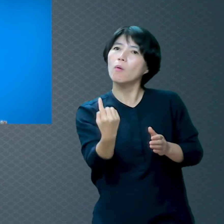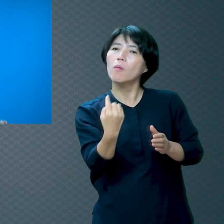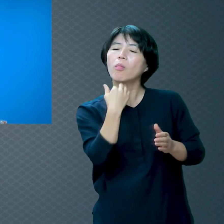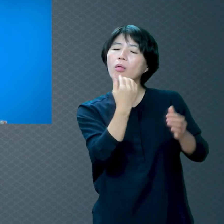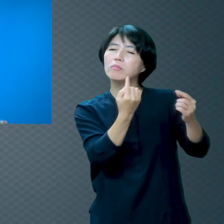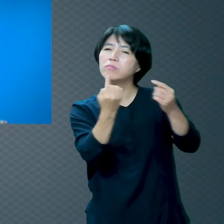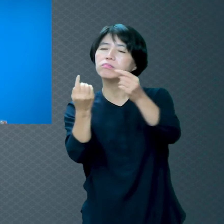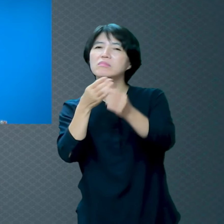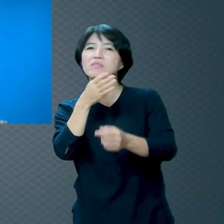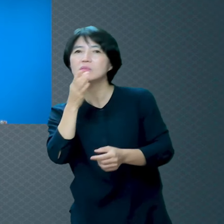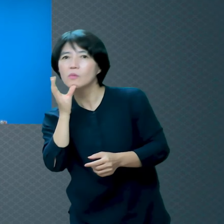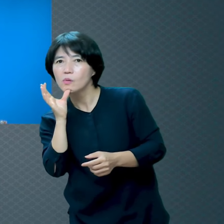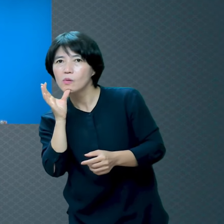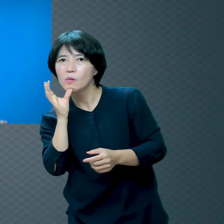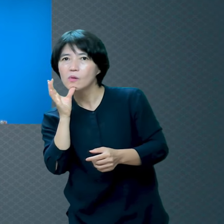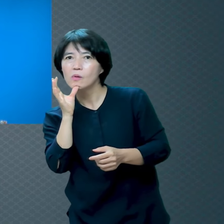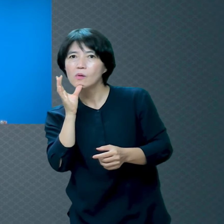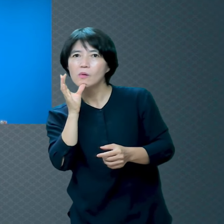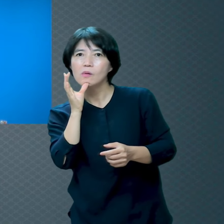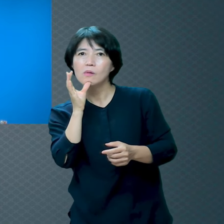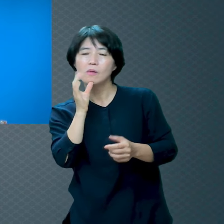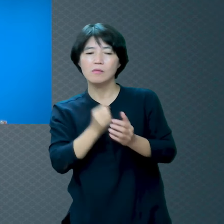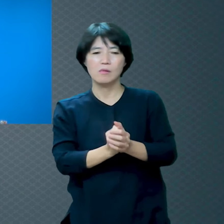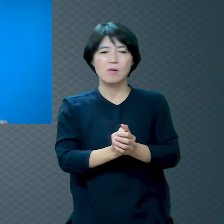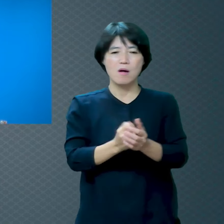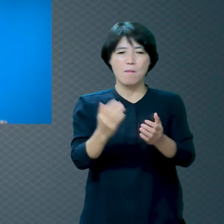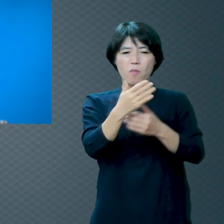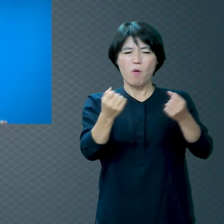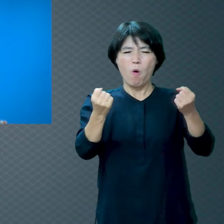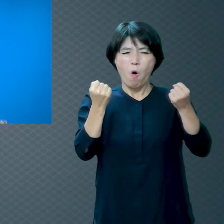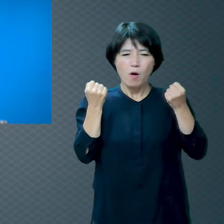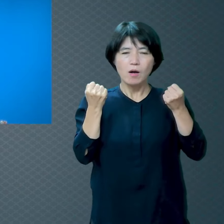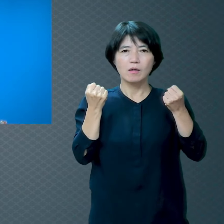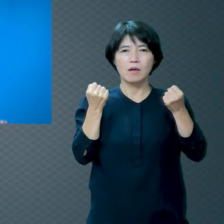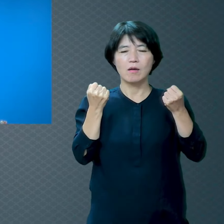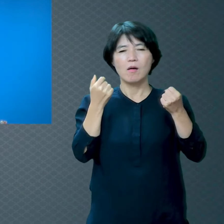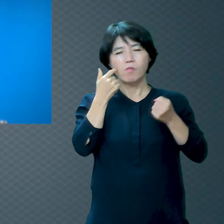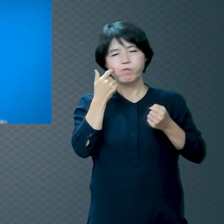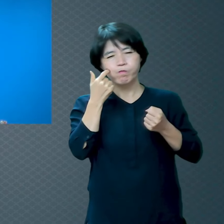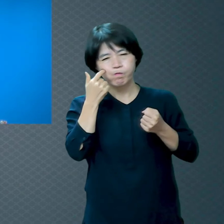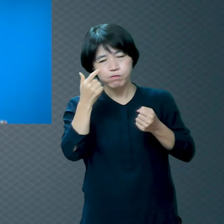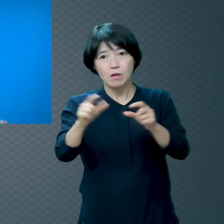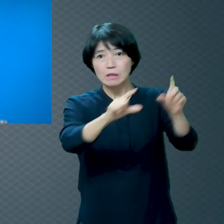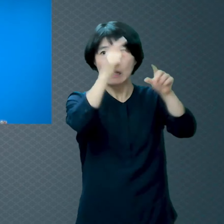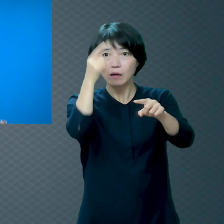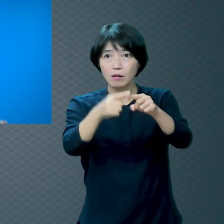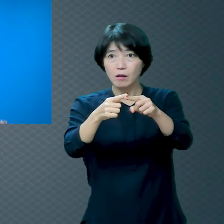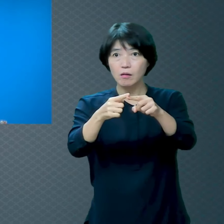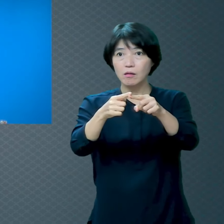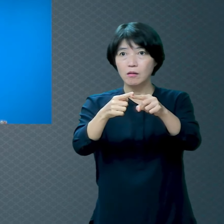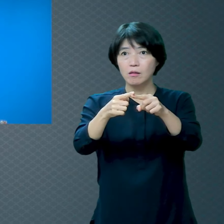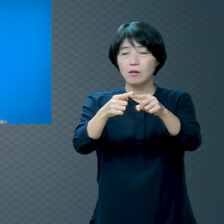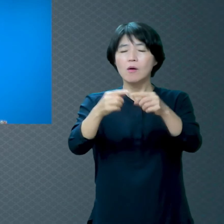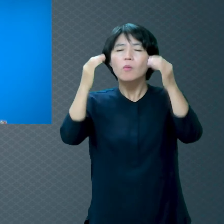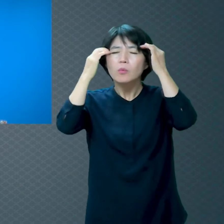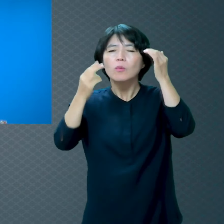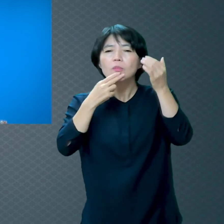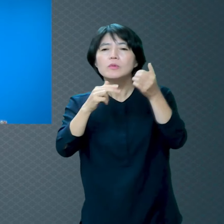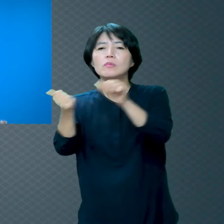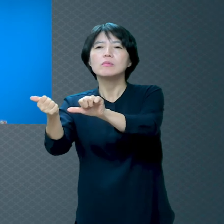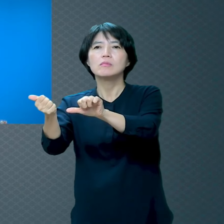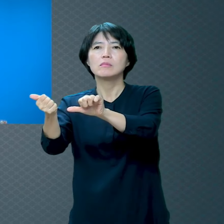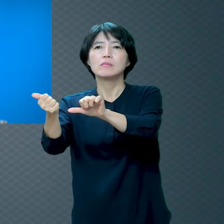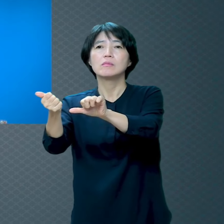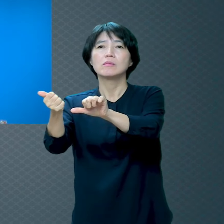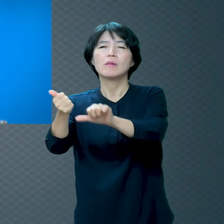건강하게 살다가 고통 없이 죽는 거 사람들이 소망하잖아요 어떤 분은 자다가 죽고 싶다 고통 안 받고